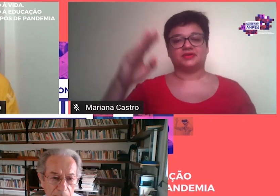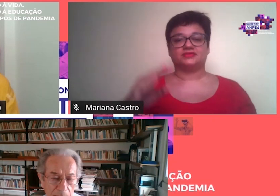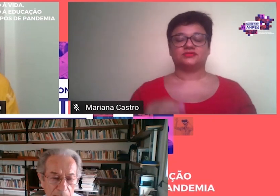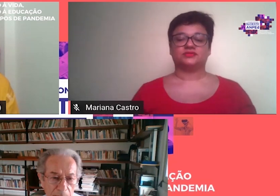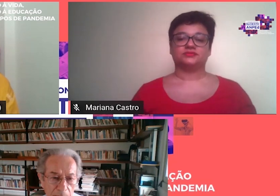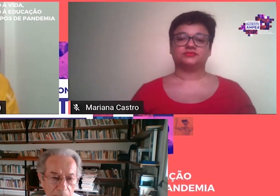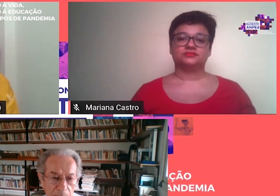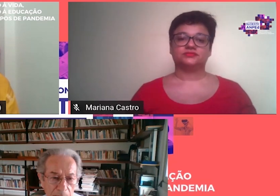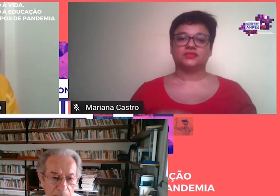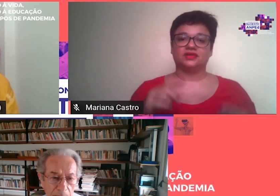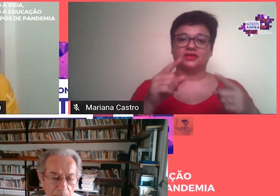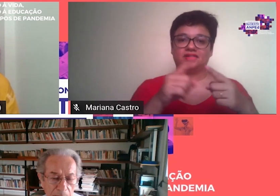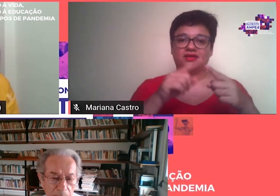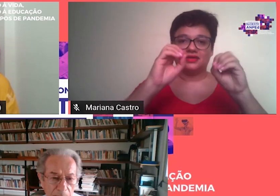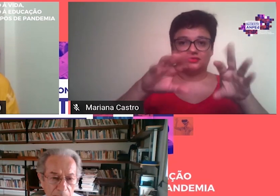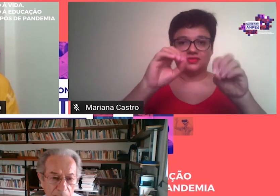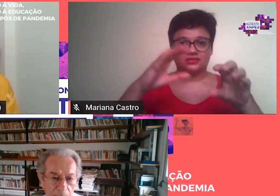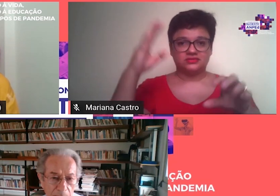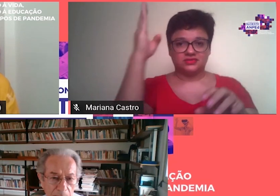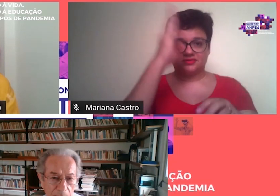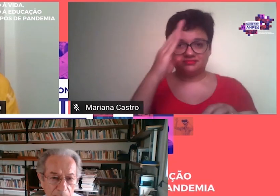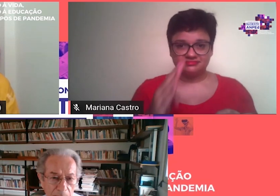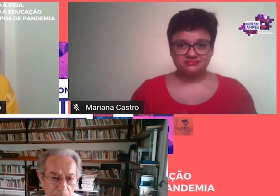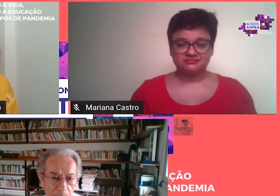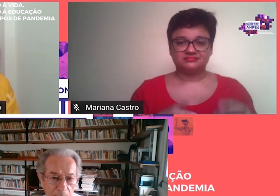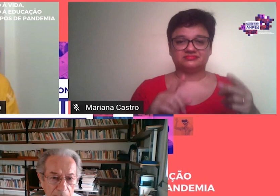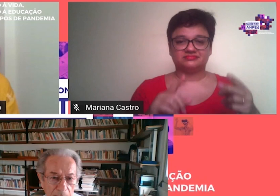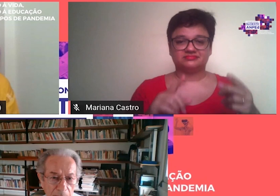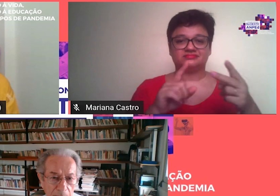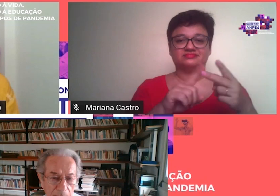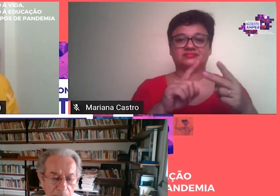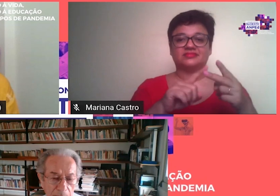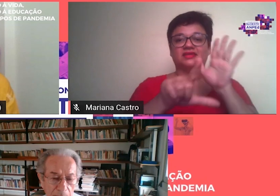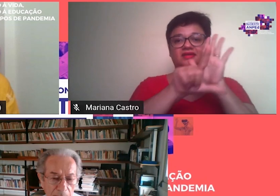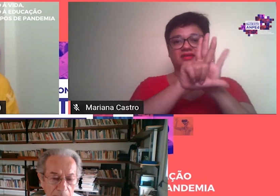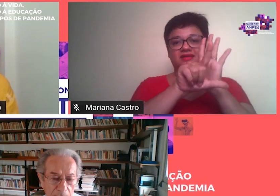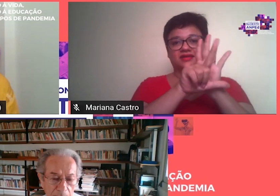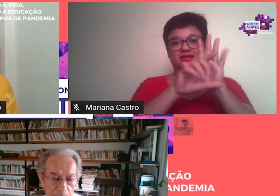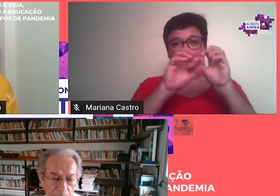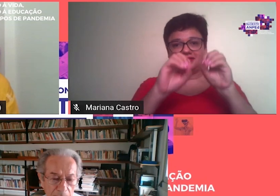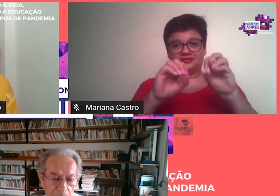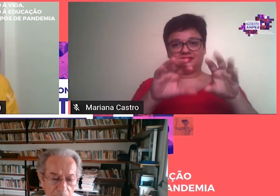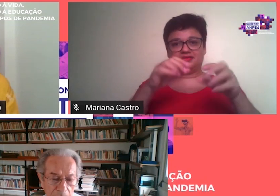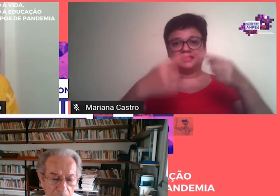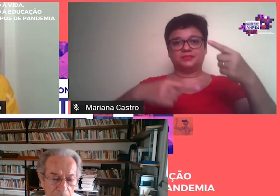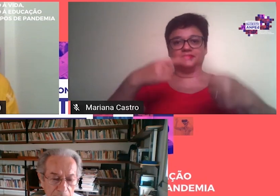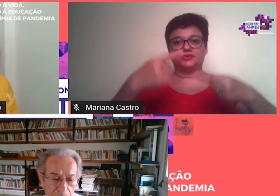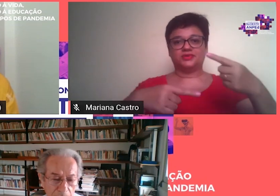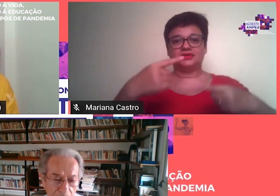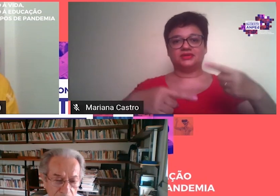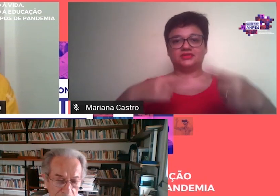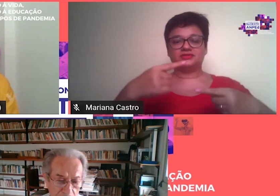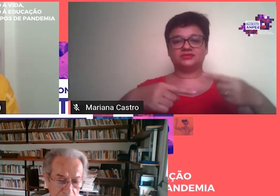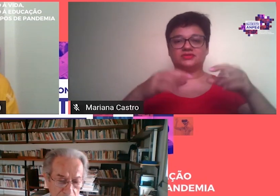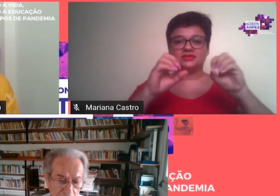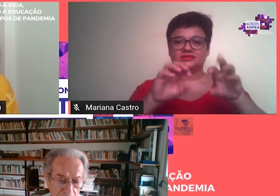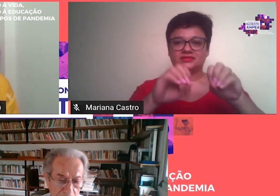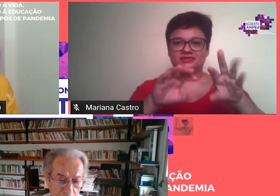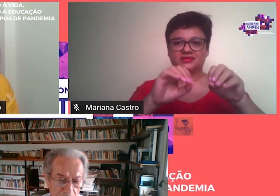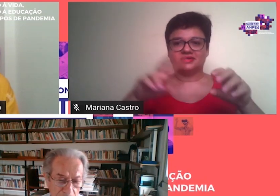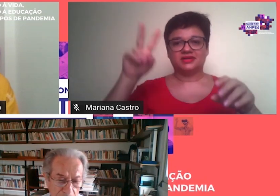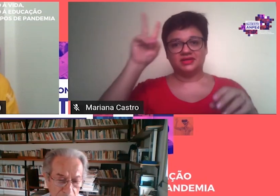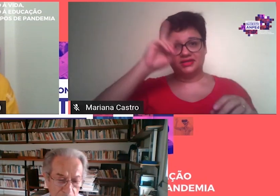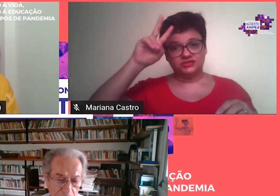temas, Educação Brasileira, Legislação do Ensino e Política Educacional, História da Educação,